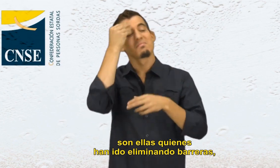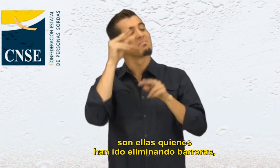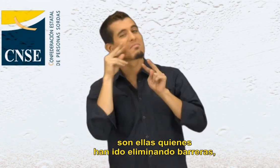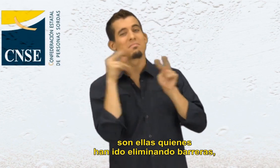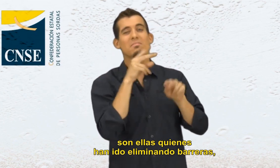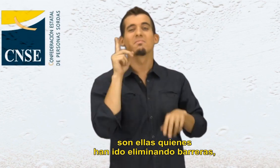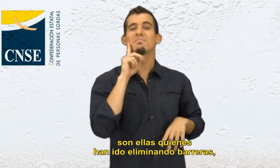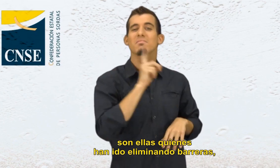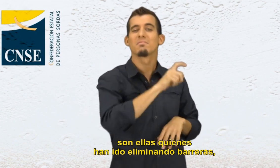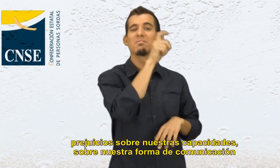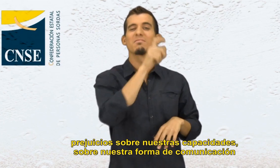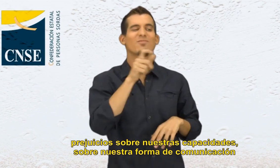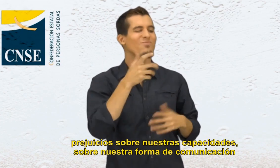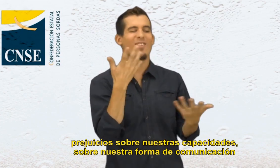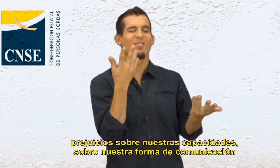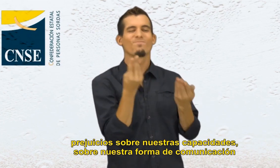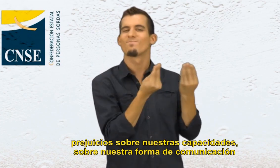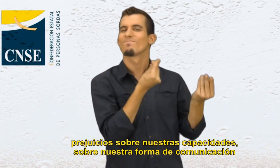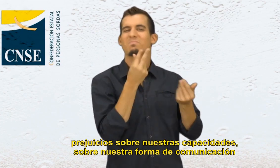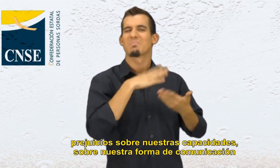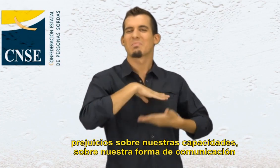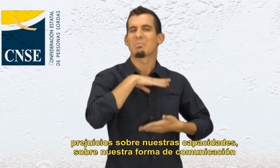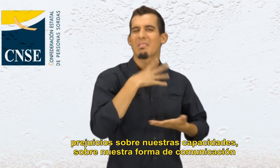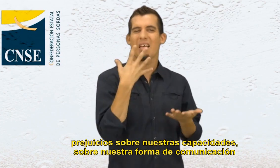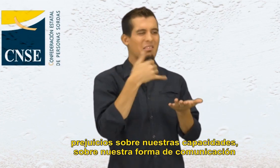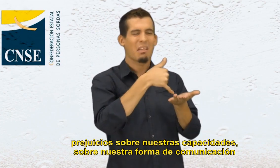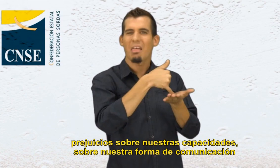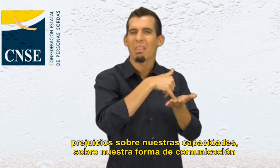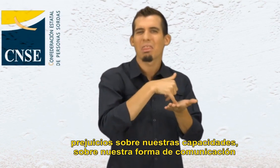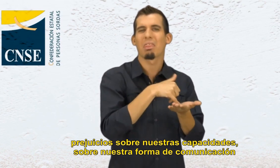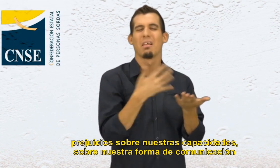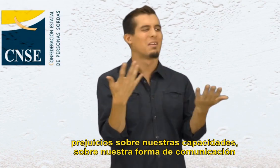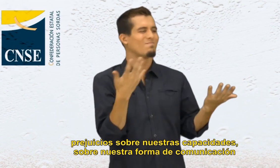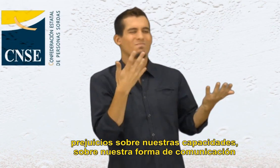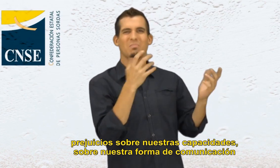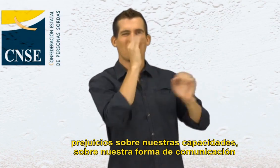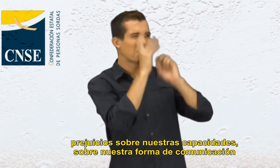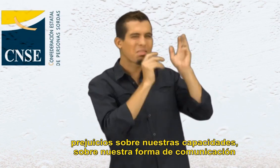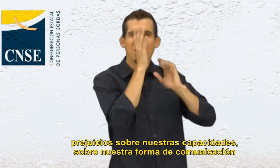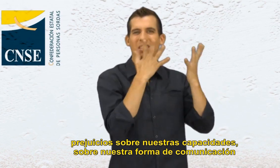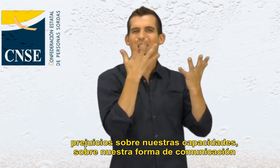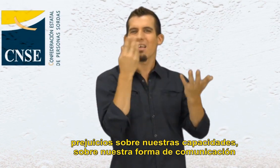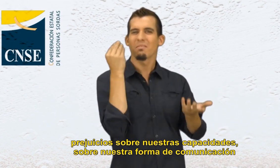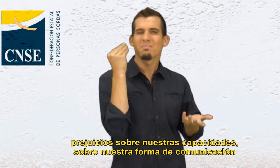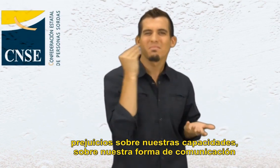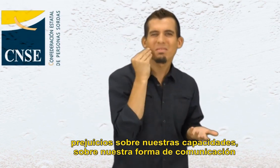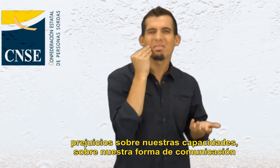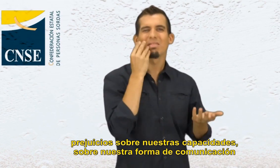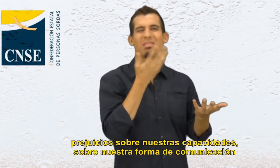prejuicios sobre nuestras capacidades, sobre nuestra forma de comunicación, en aquellas épocas en las que la sordera